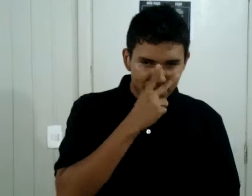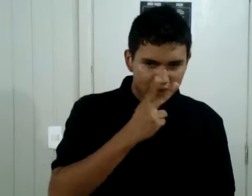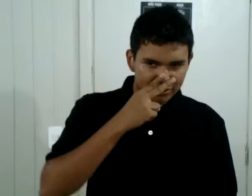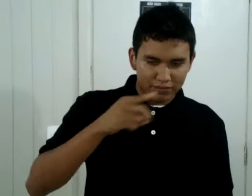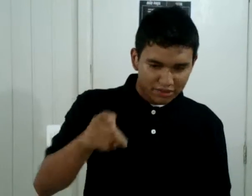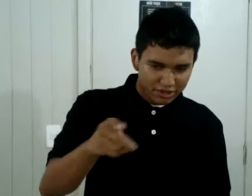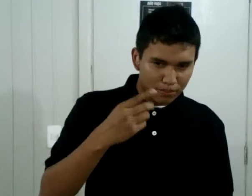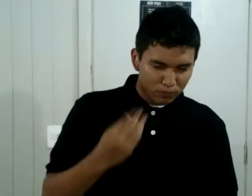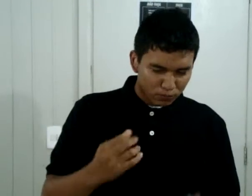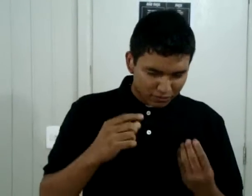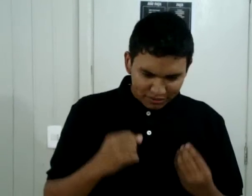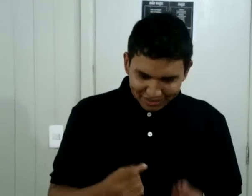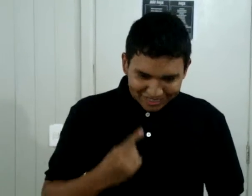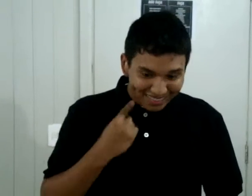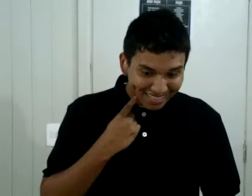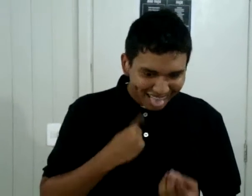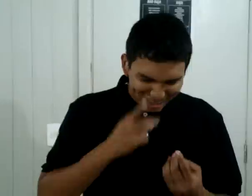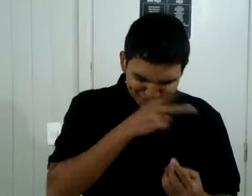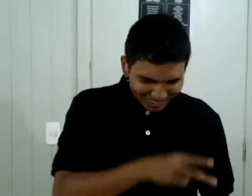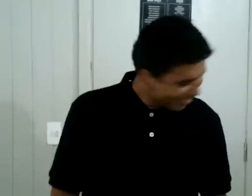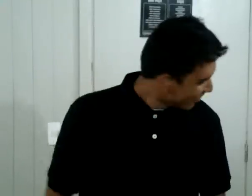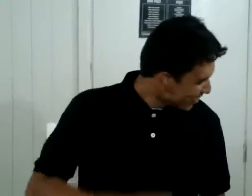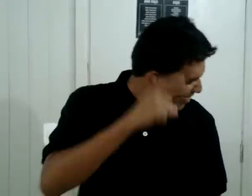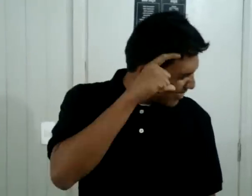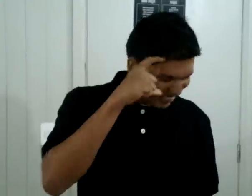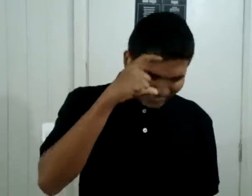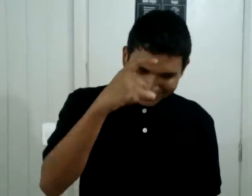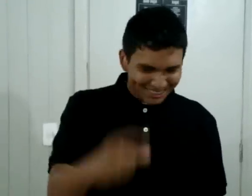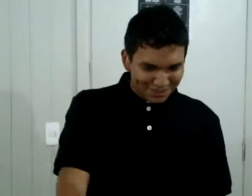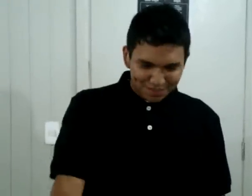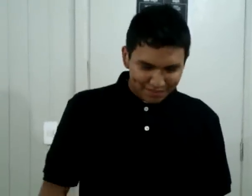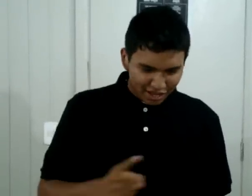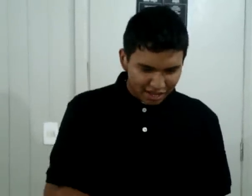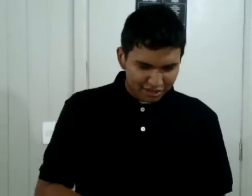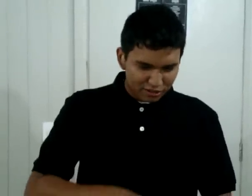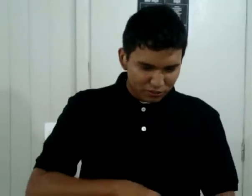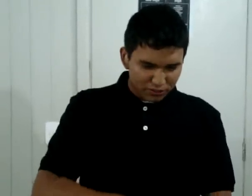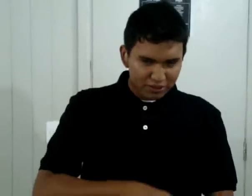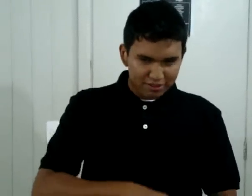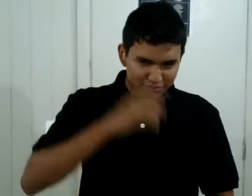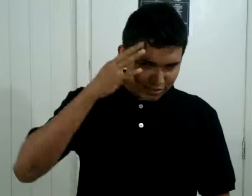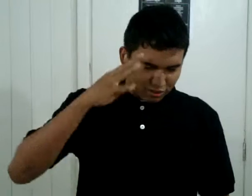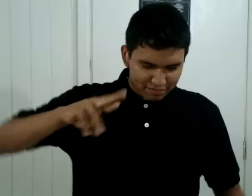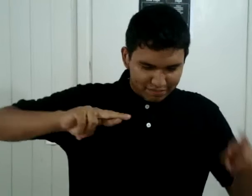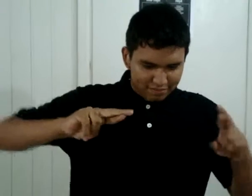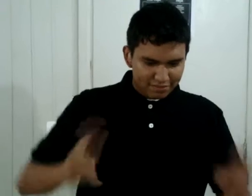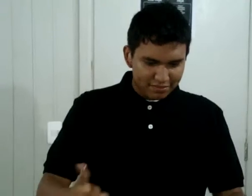um dia com uma existência superiormente interessante. De cada hora tinha sido tudo diferente. O seu orgulho